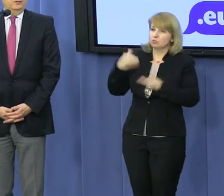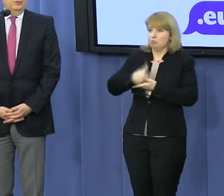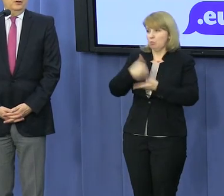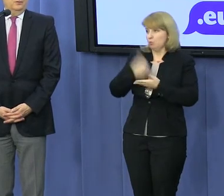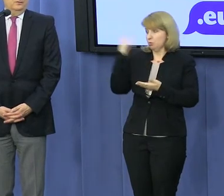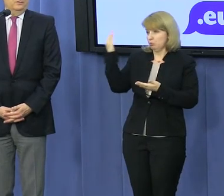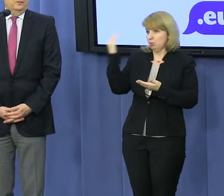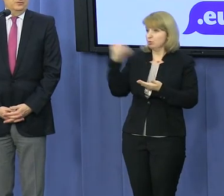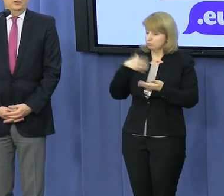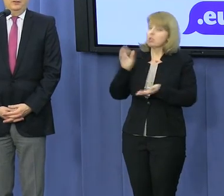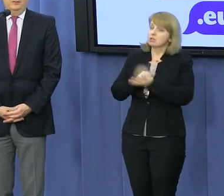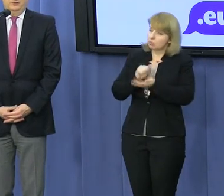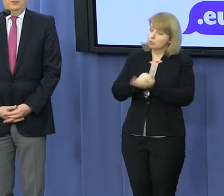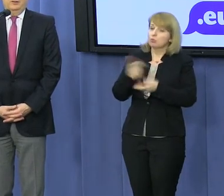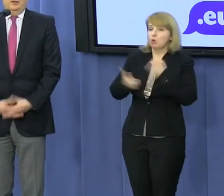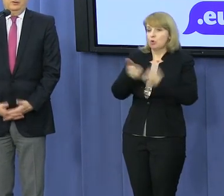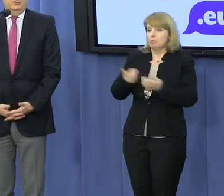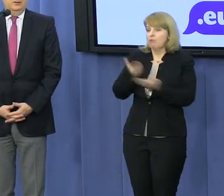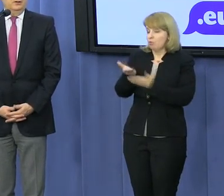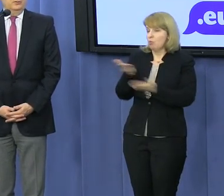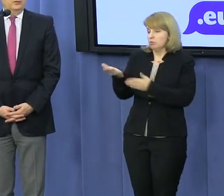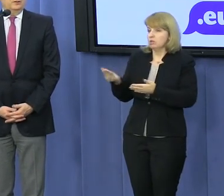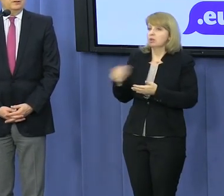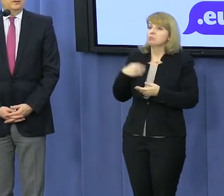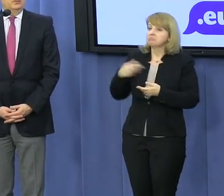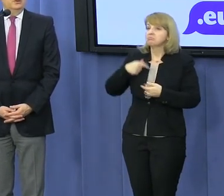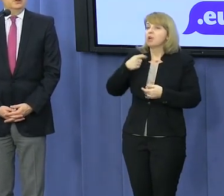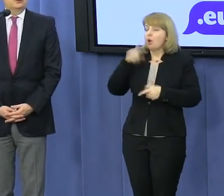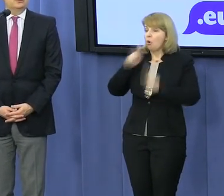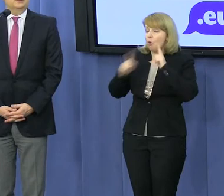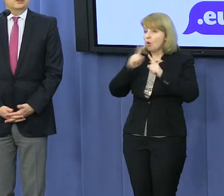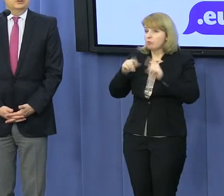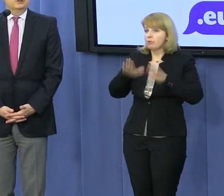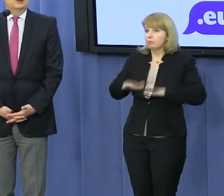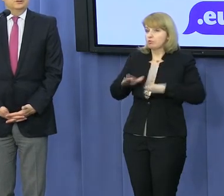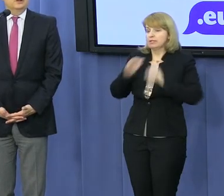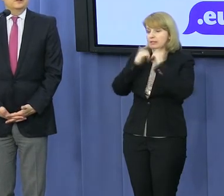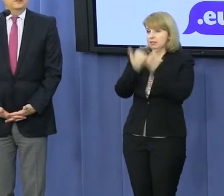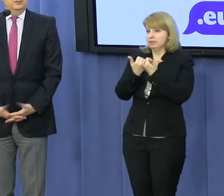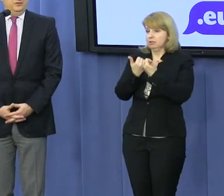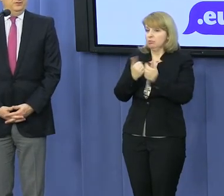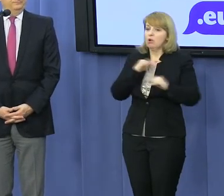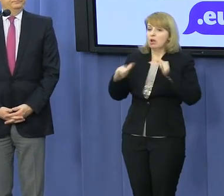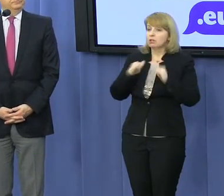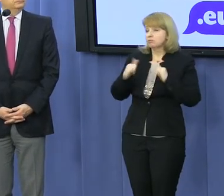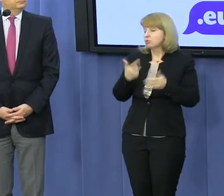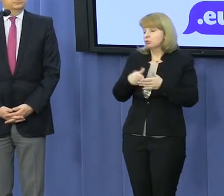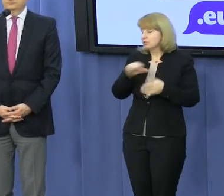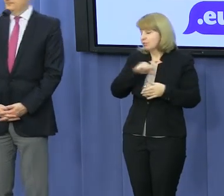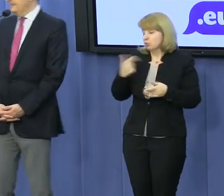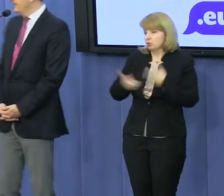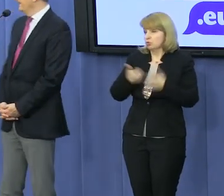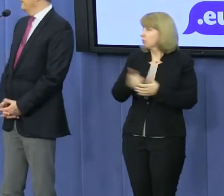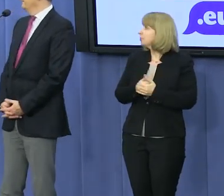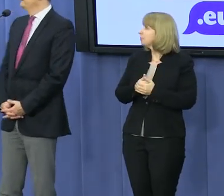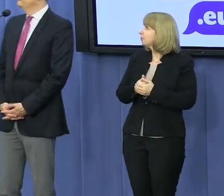tą sprawą zajmujemy, wnioskujemy, apelujemy, zabieramy głos na podsiedzeniach Sejmu. No raczej się za rząd tej decyzji nie podejmiemy. Ja tytułem